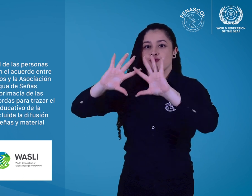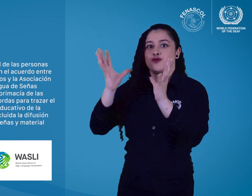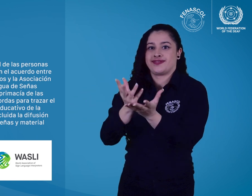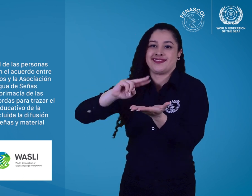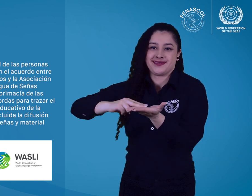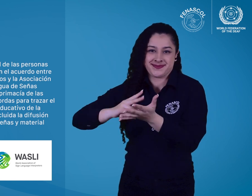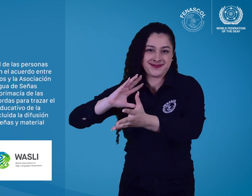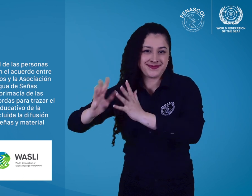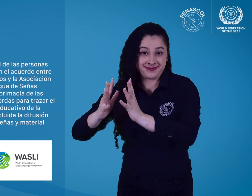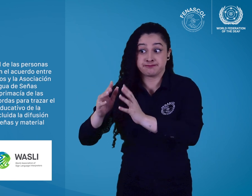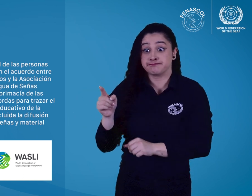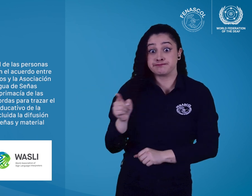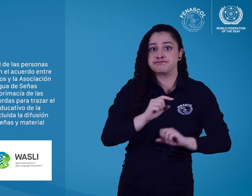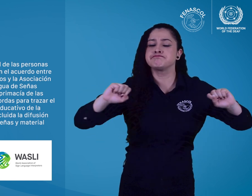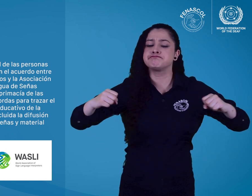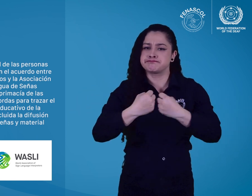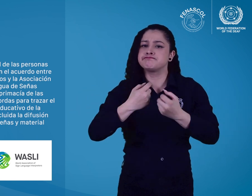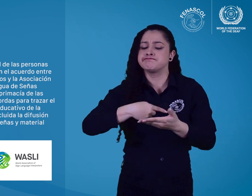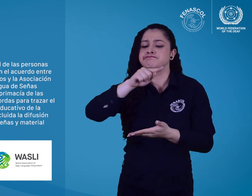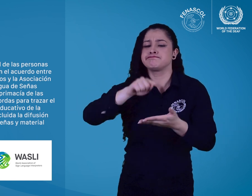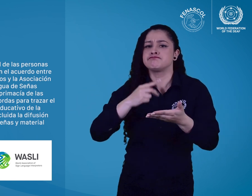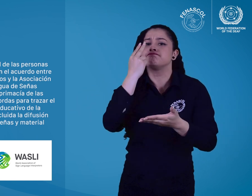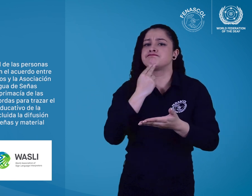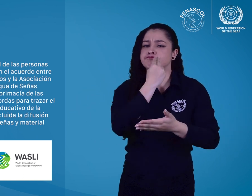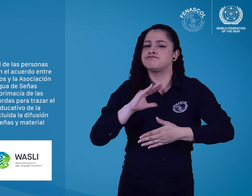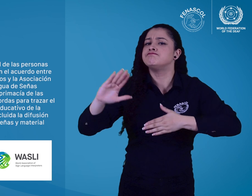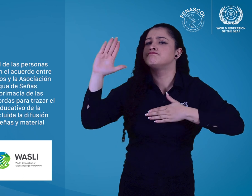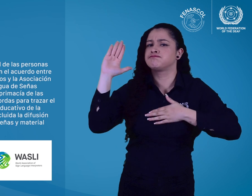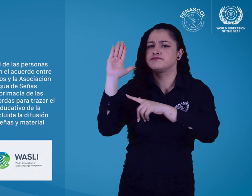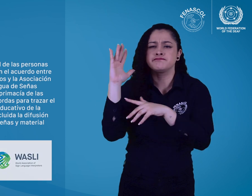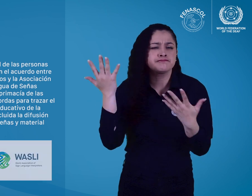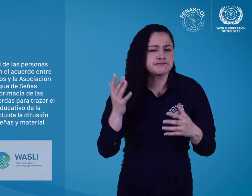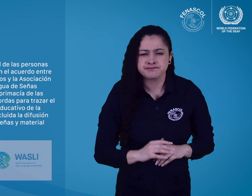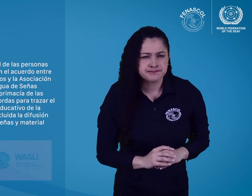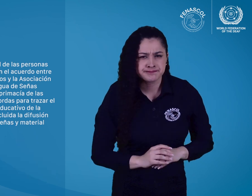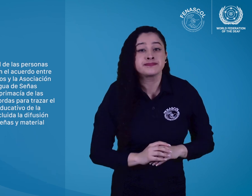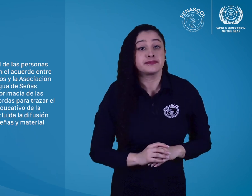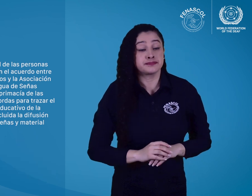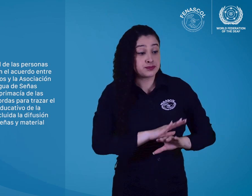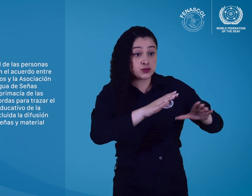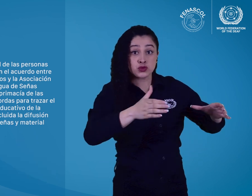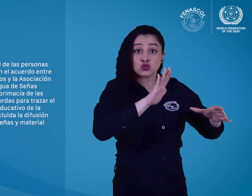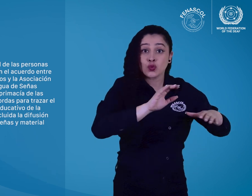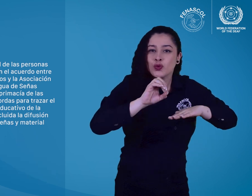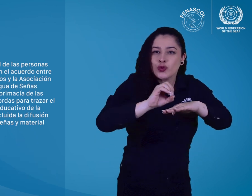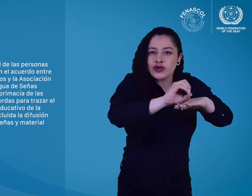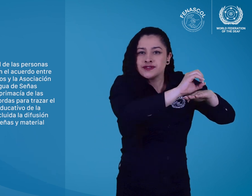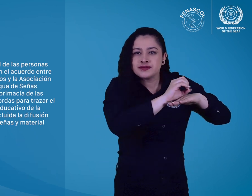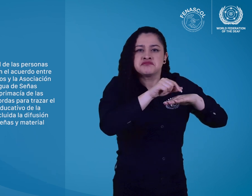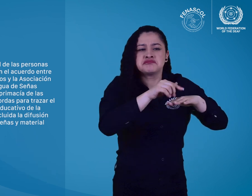entre la Federación Mundial de Sordos y la Asociación Mundial de Intérpretes de Lengua de Señas firmado en